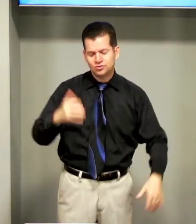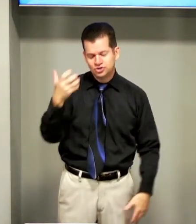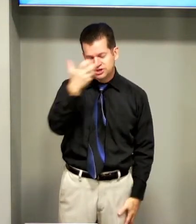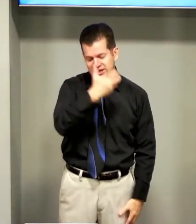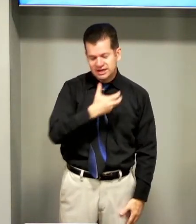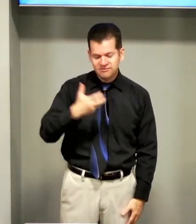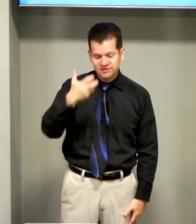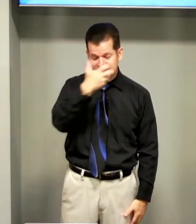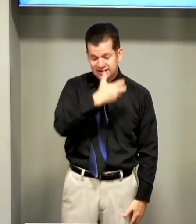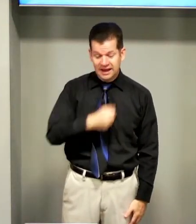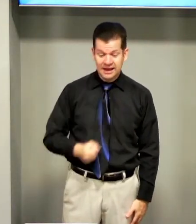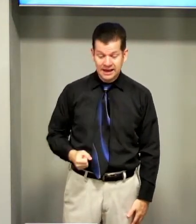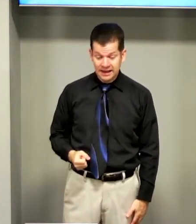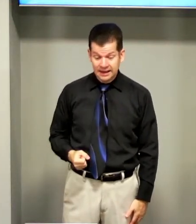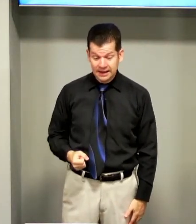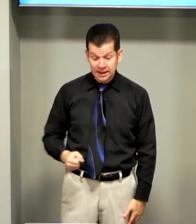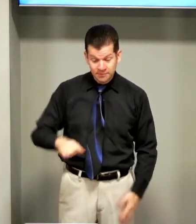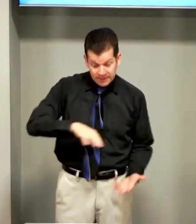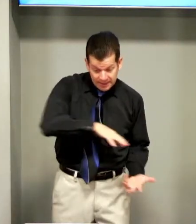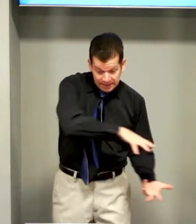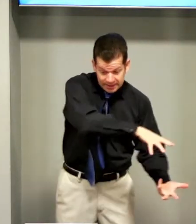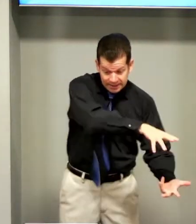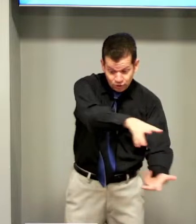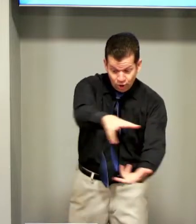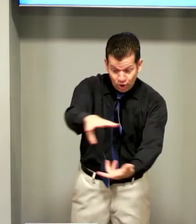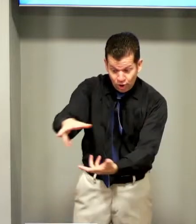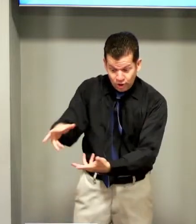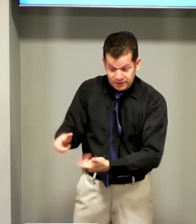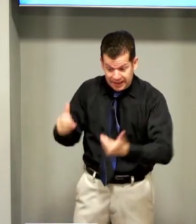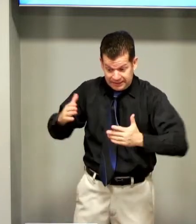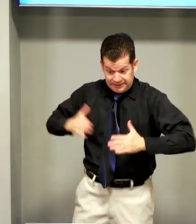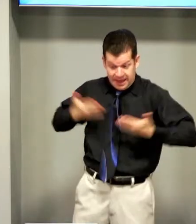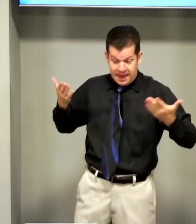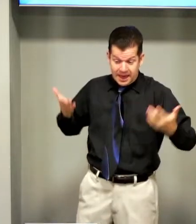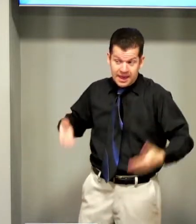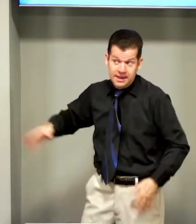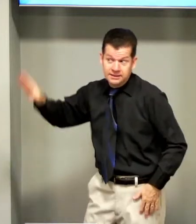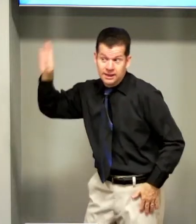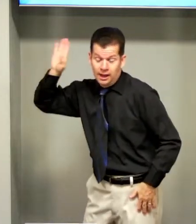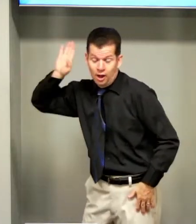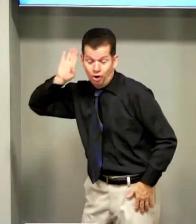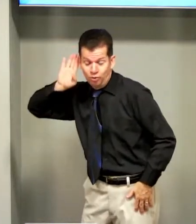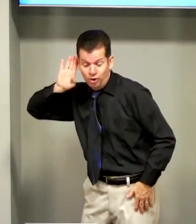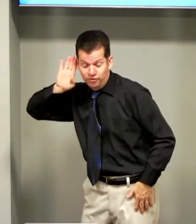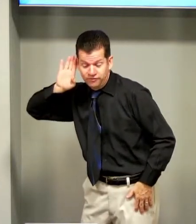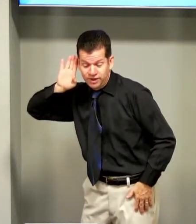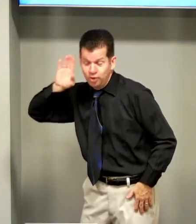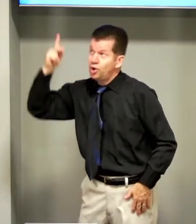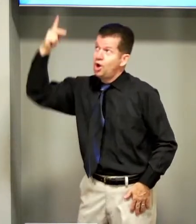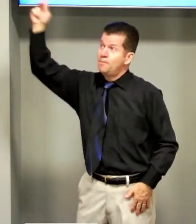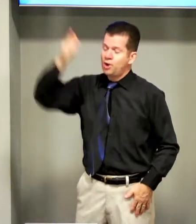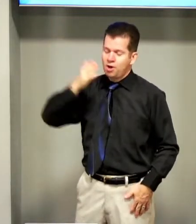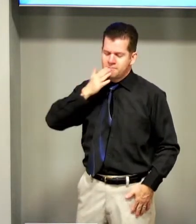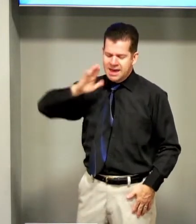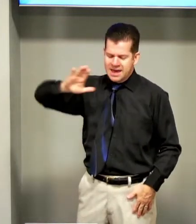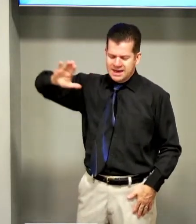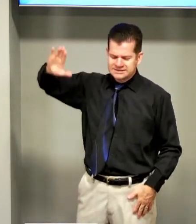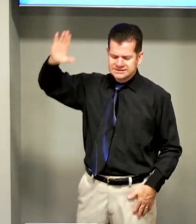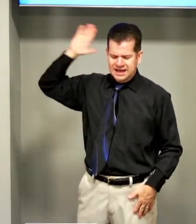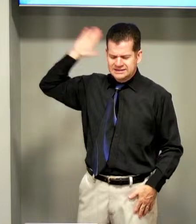divinal E toda a terra então ouviu Promessas